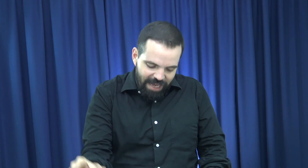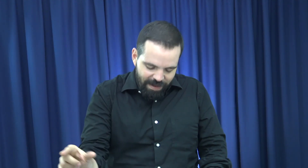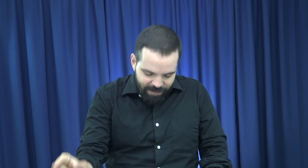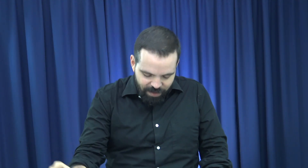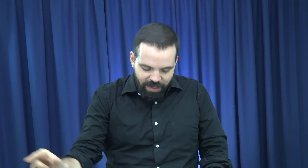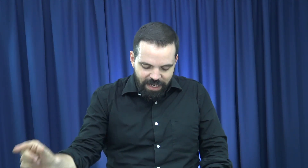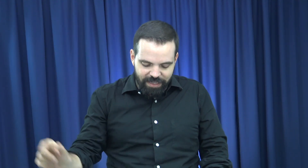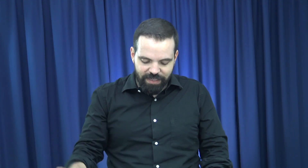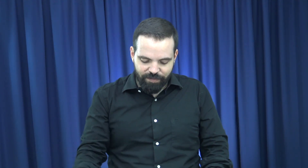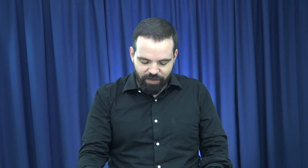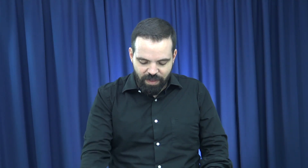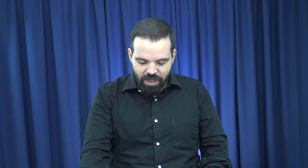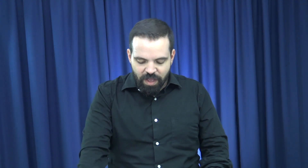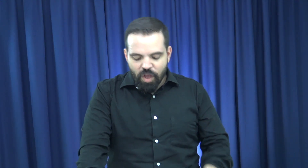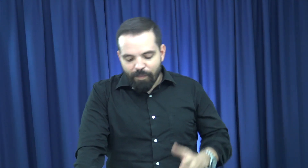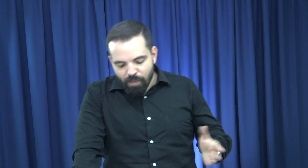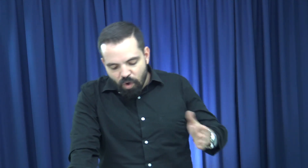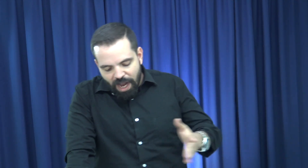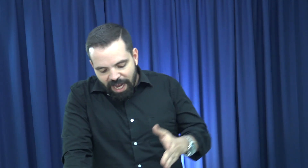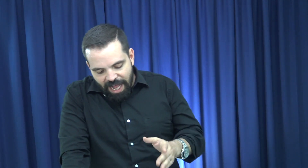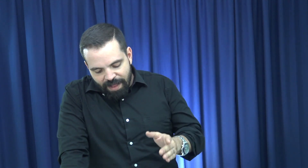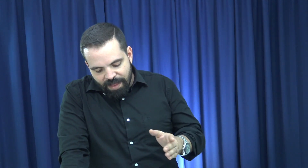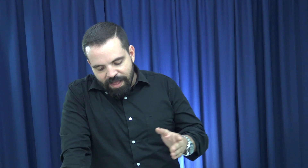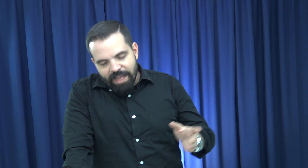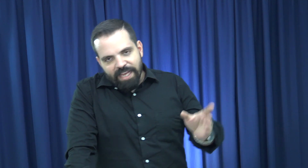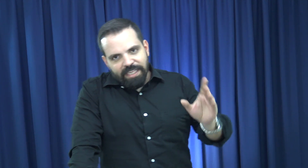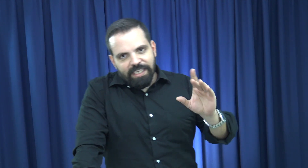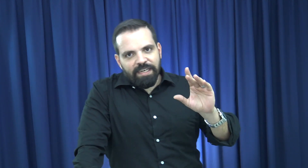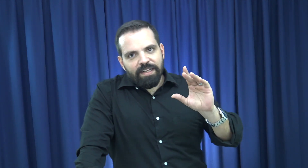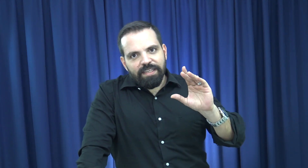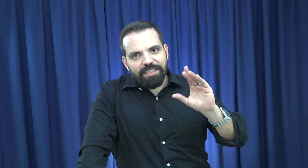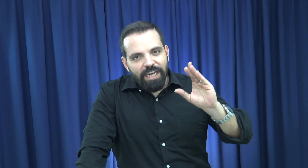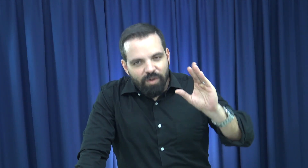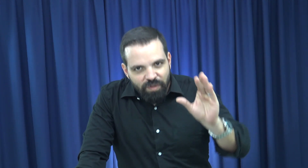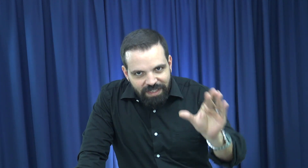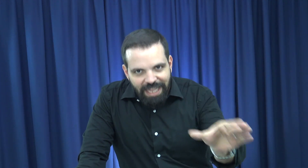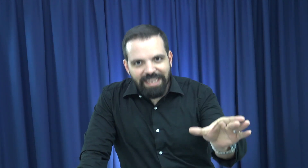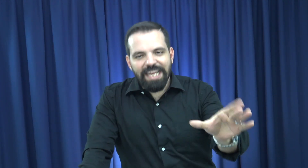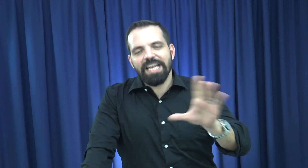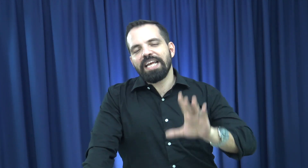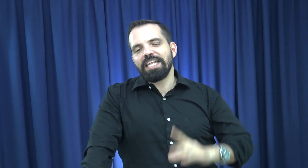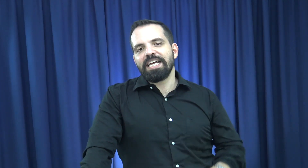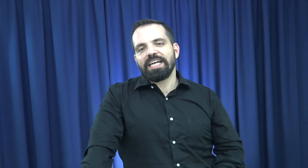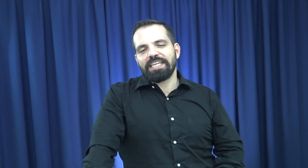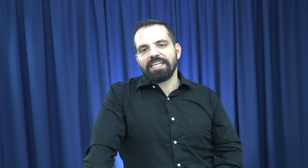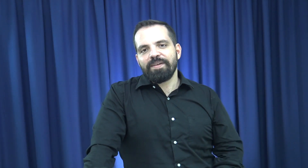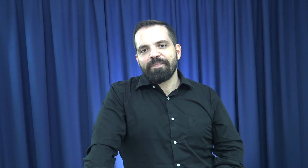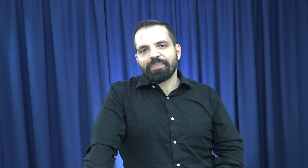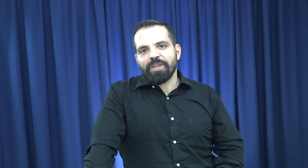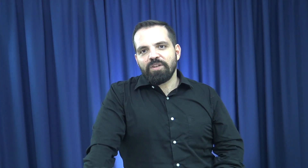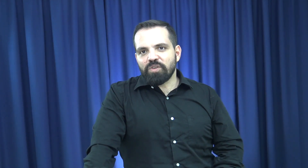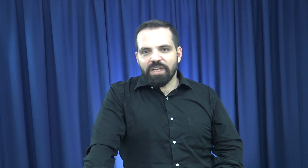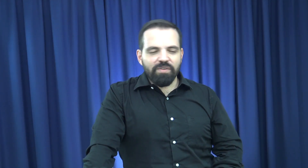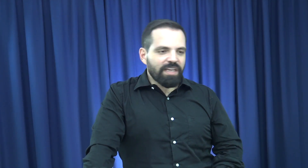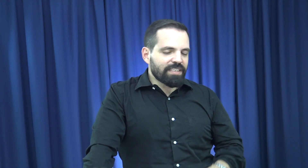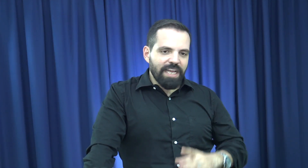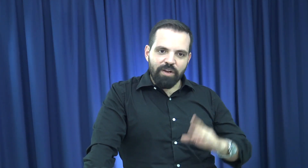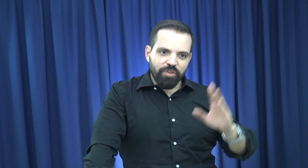al abrigo del Altísimo, morará. Es decir, ser constante es la idea de aquí. No ser un cristiano